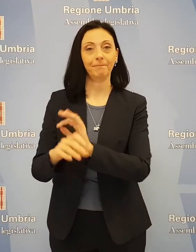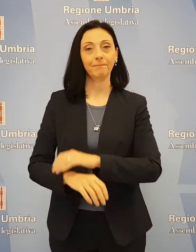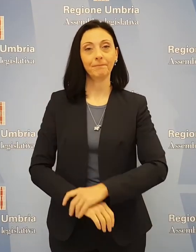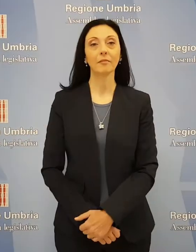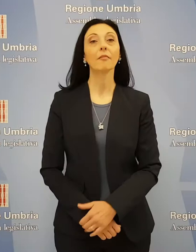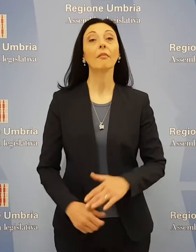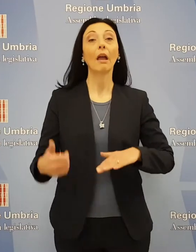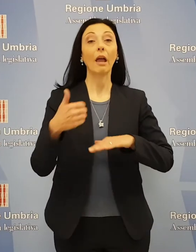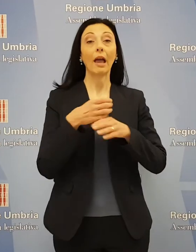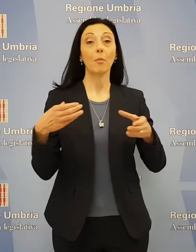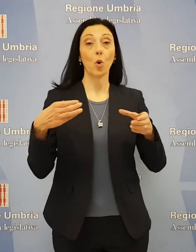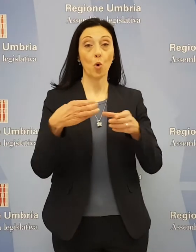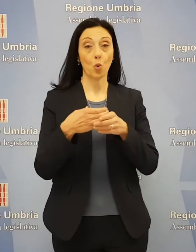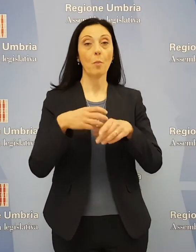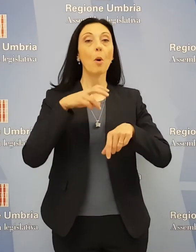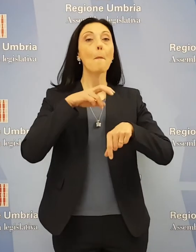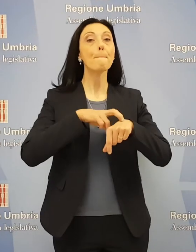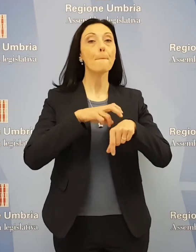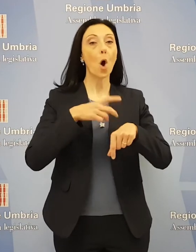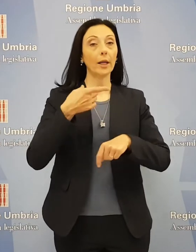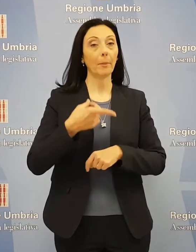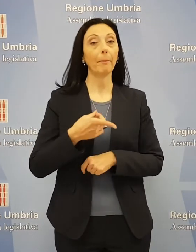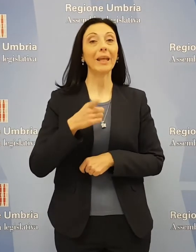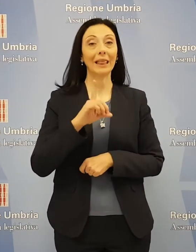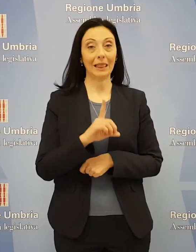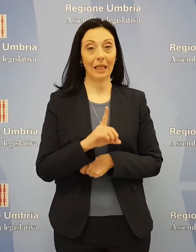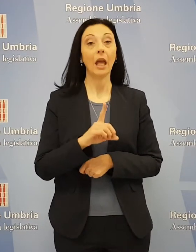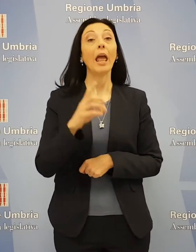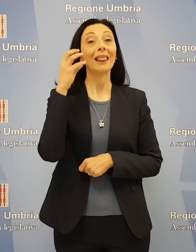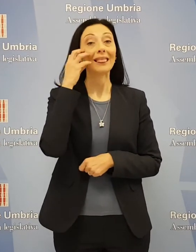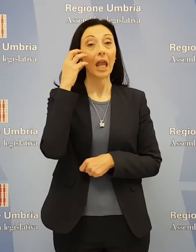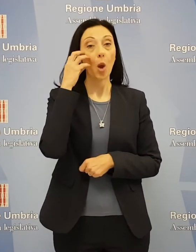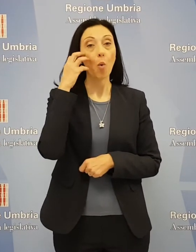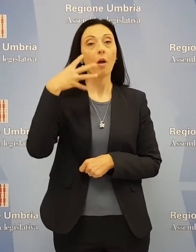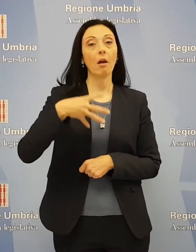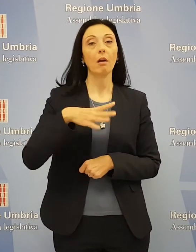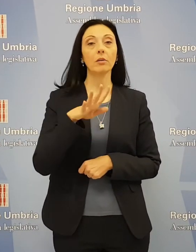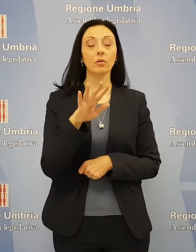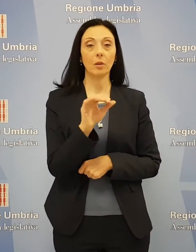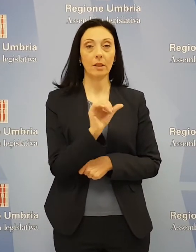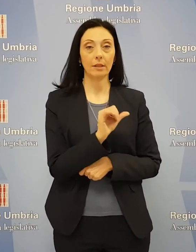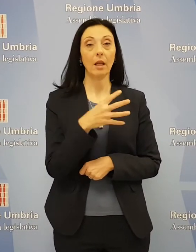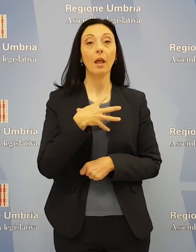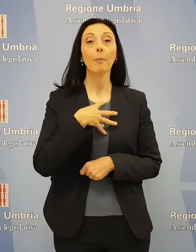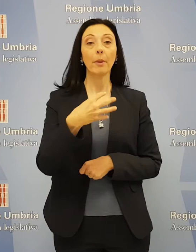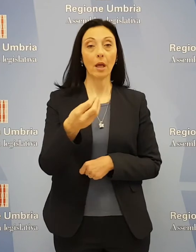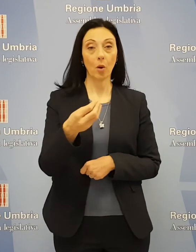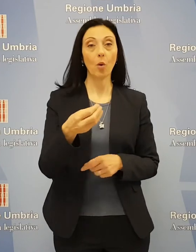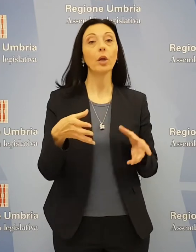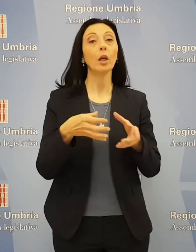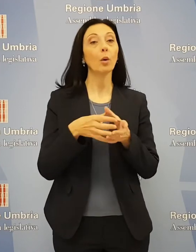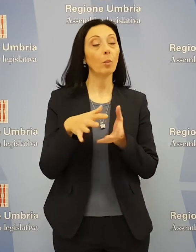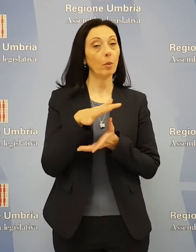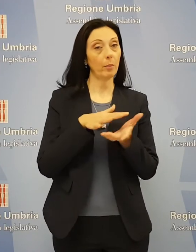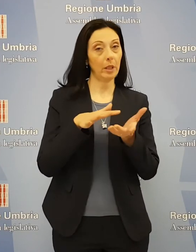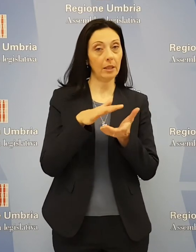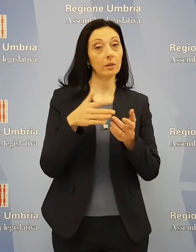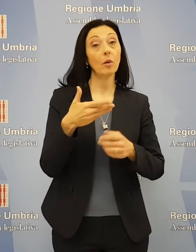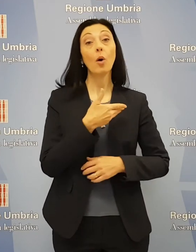I capigruppo Bori, Partito Democratico, De Luca, Movimento 5 Stelle e Bianconi, gruppo misto, e i